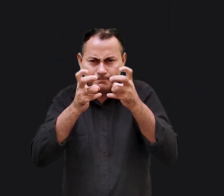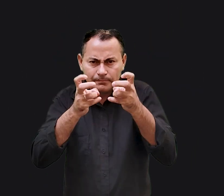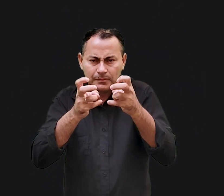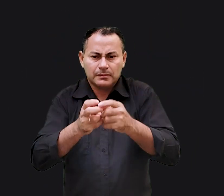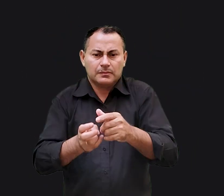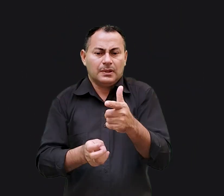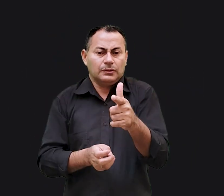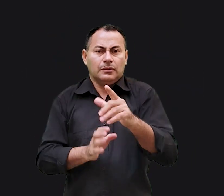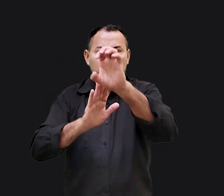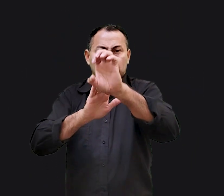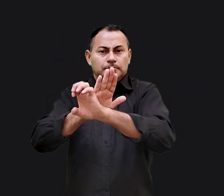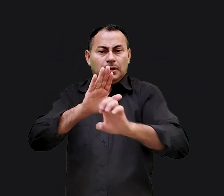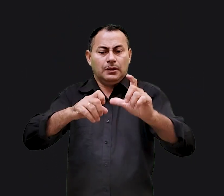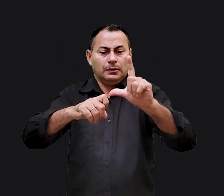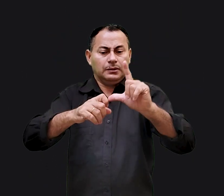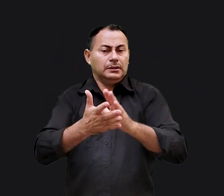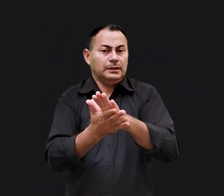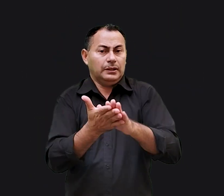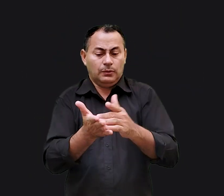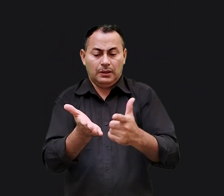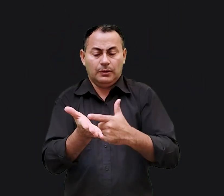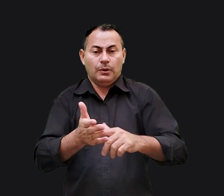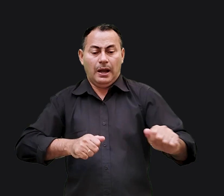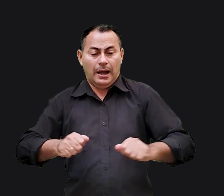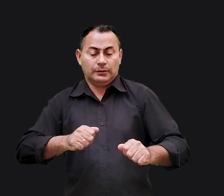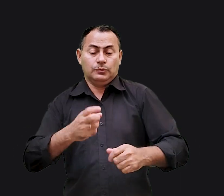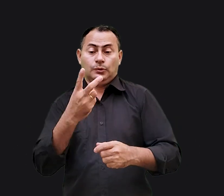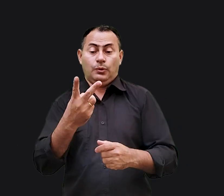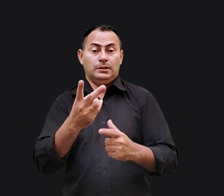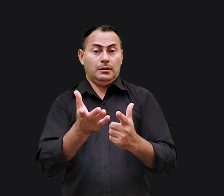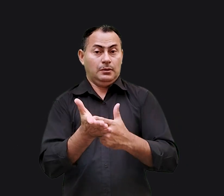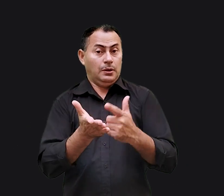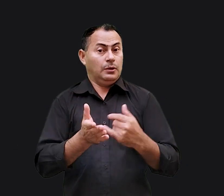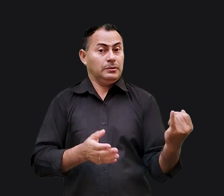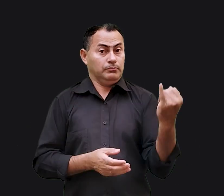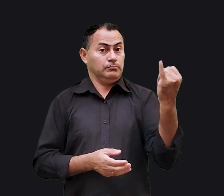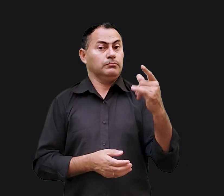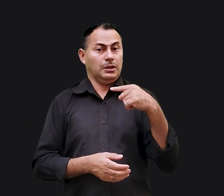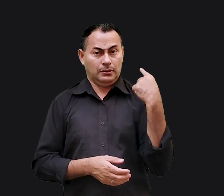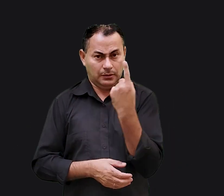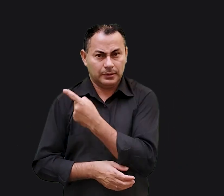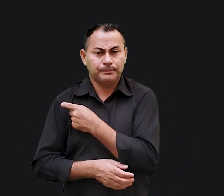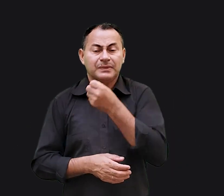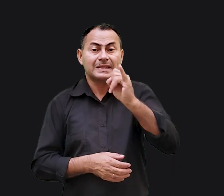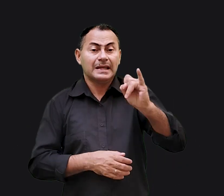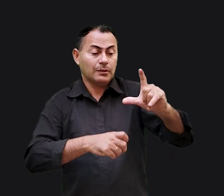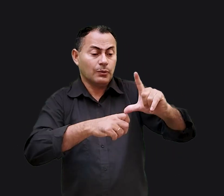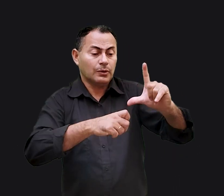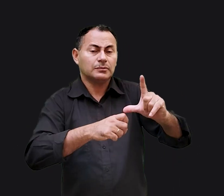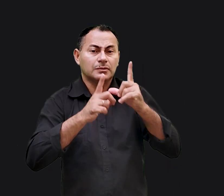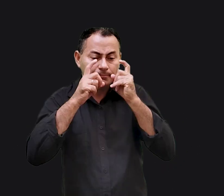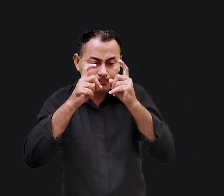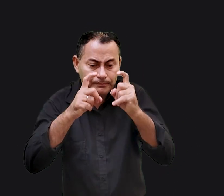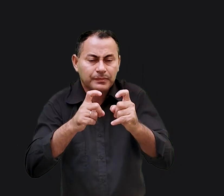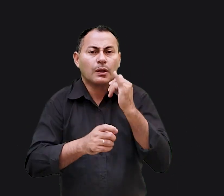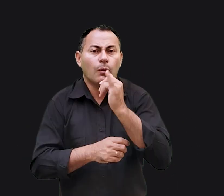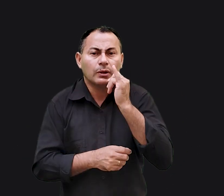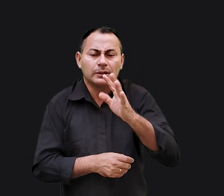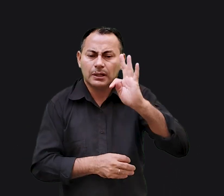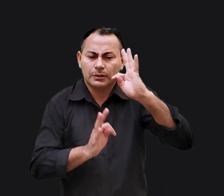notar que não teríamos o Evangelho de Lucas nem o livro de Atos, dois livros muito importantes para nós, se Lucas não tivesse se interessado